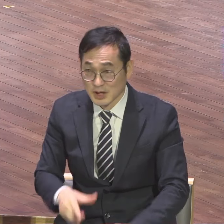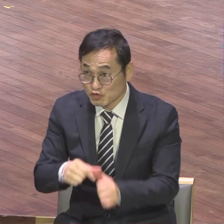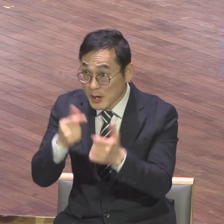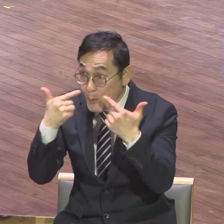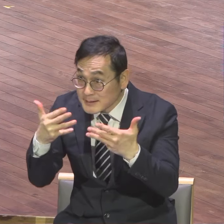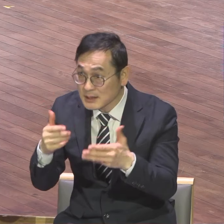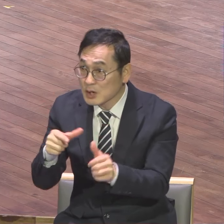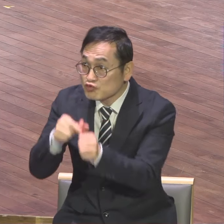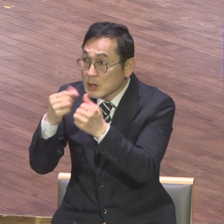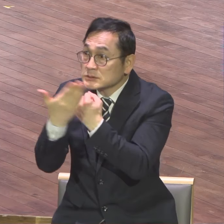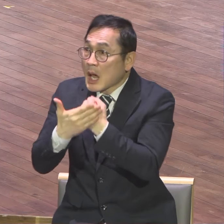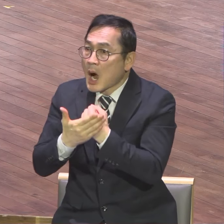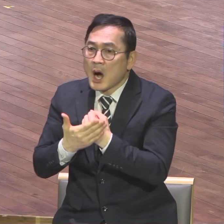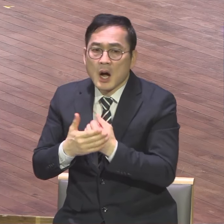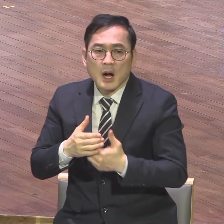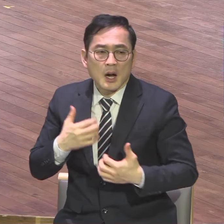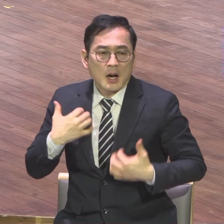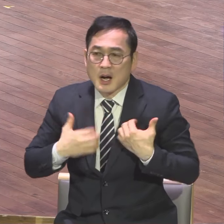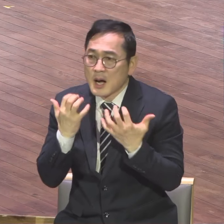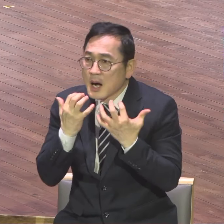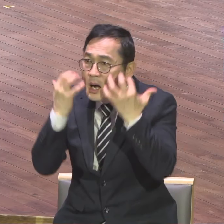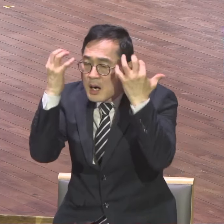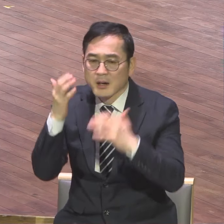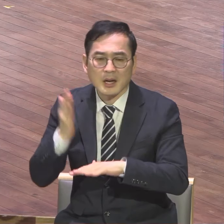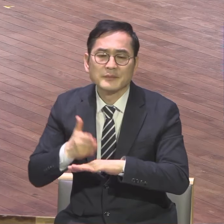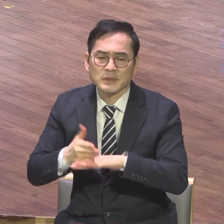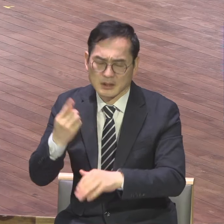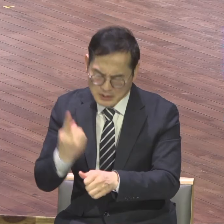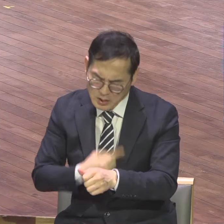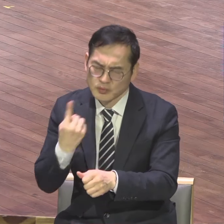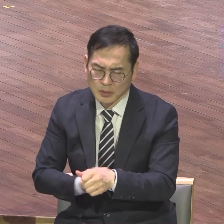우리 오늘 죽어도 천국이에요 아멘 감사하잖아요